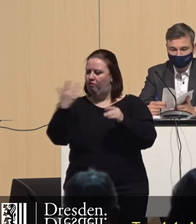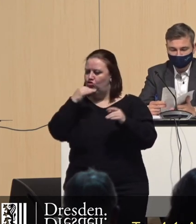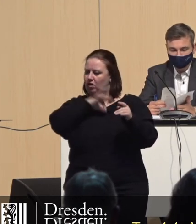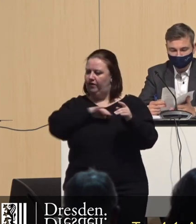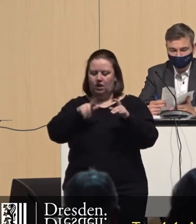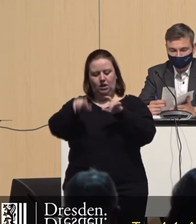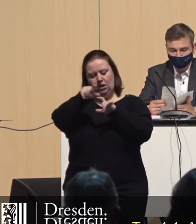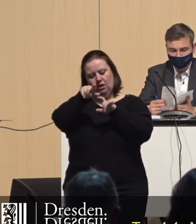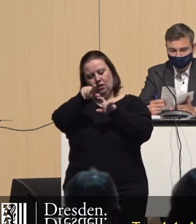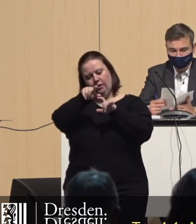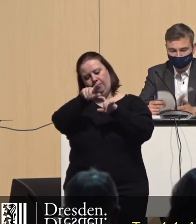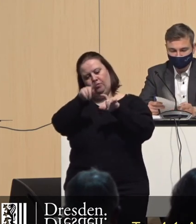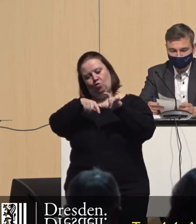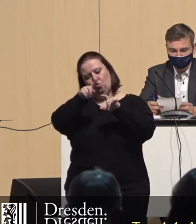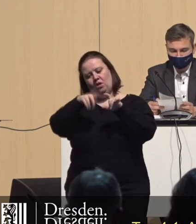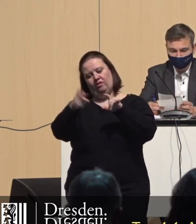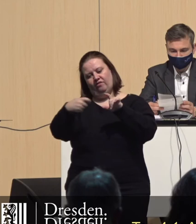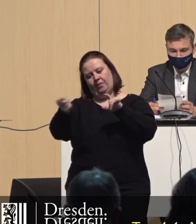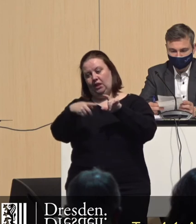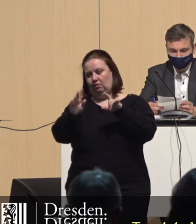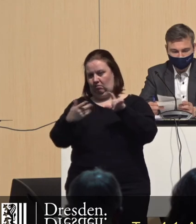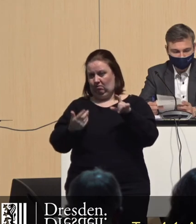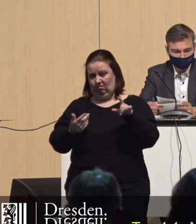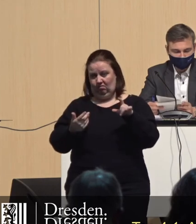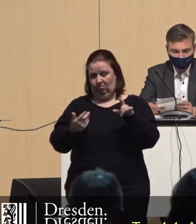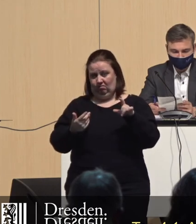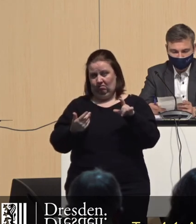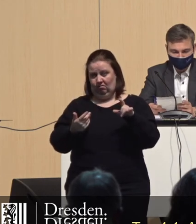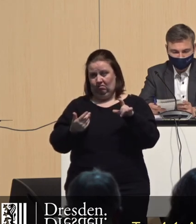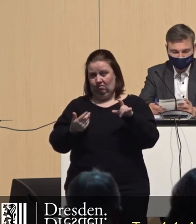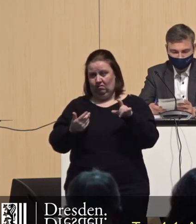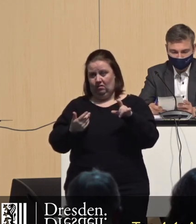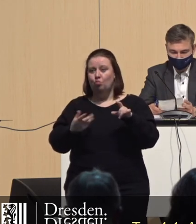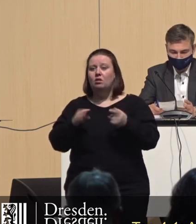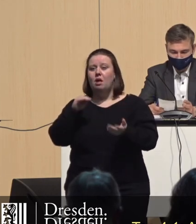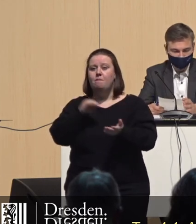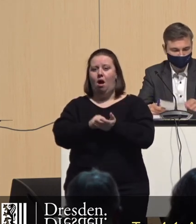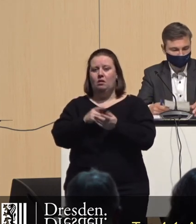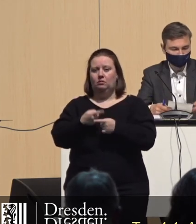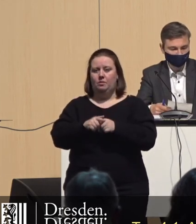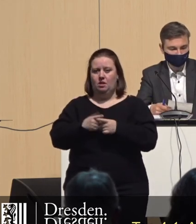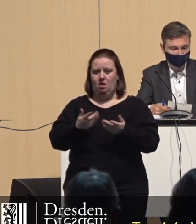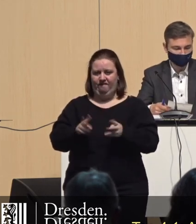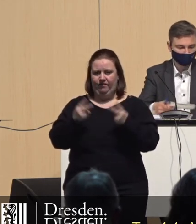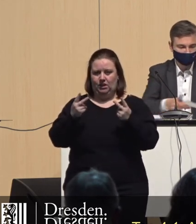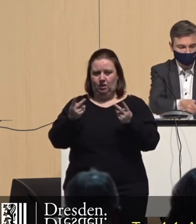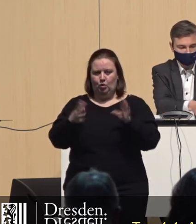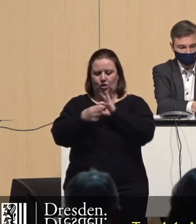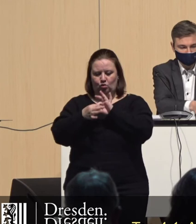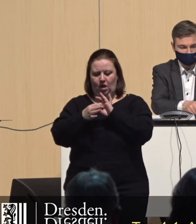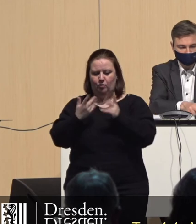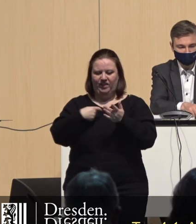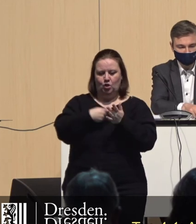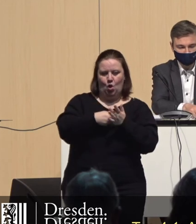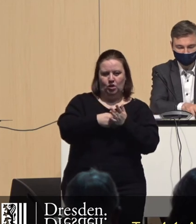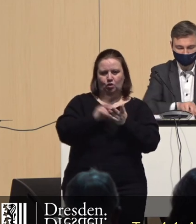drauf, ein paar Prozent und dann vermiete ich dir das. Sie nehmen immer eine Marktmiete. Das heißt, es gibt keinen Zusammenhang zwischen